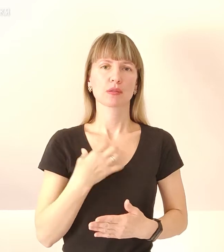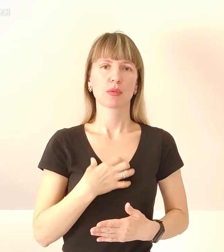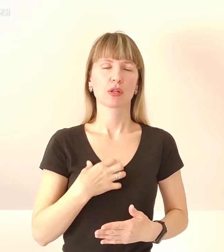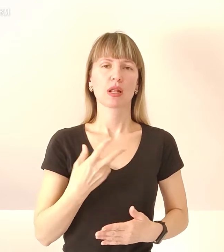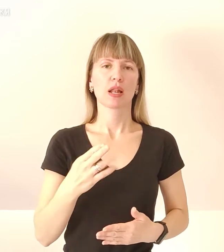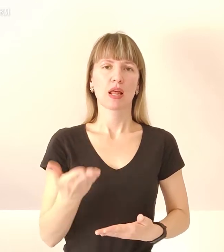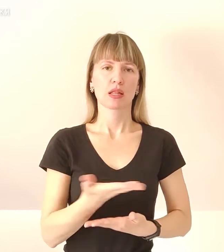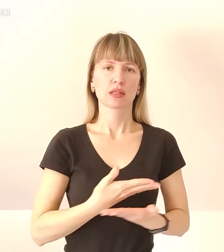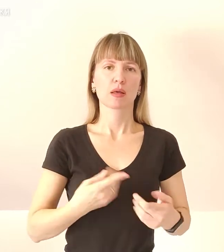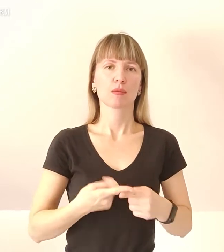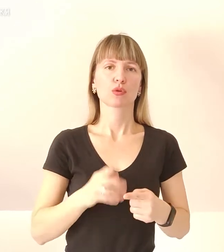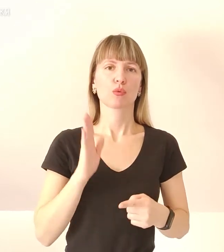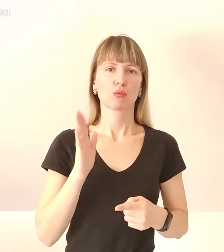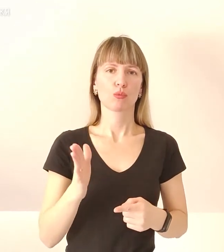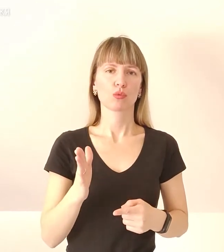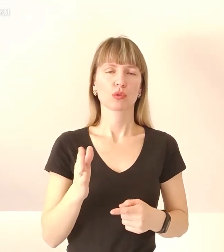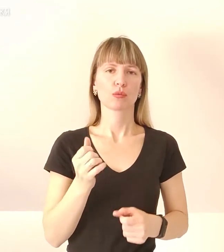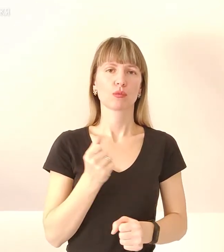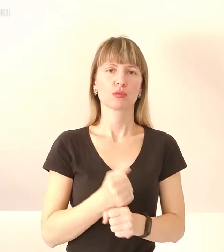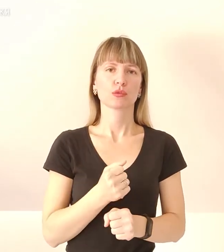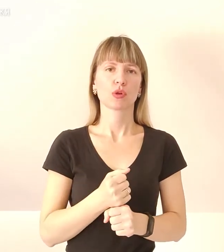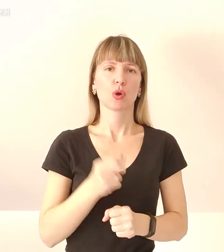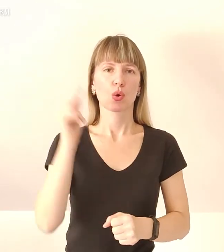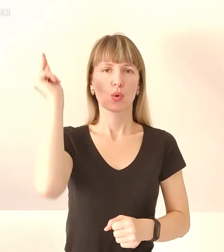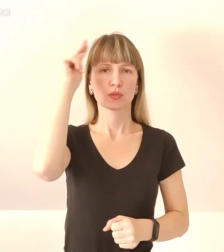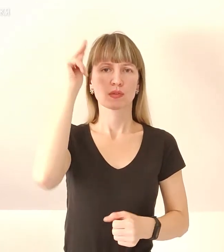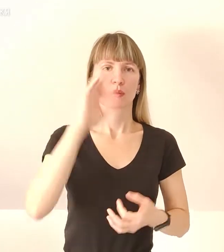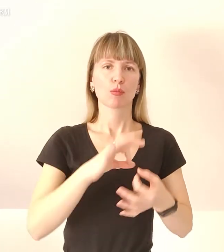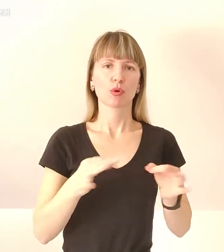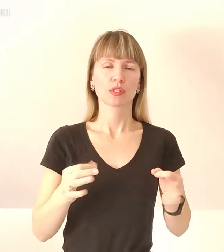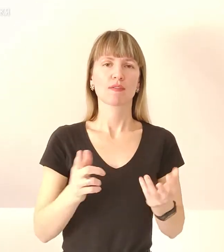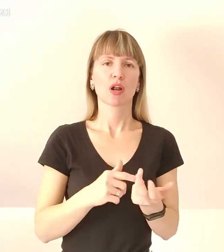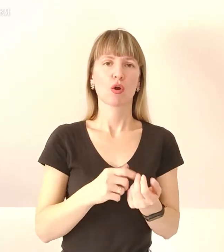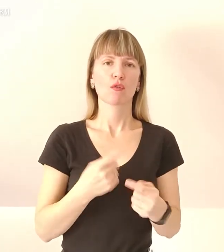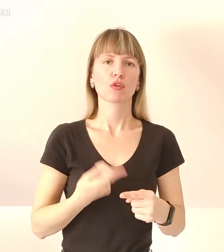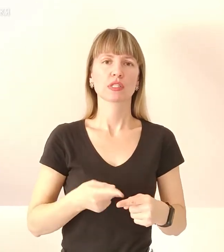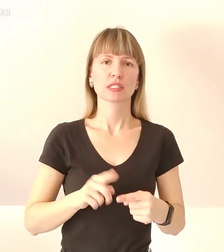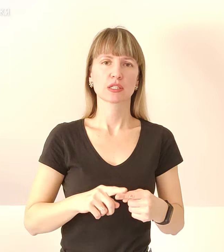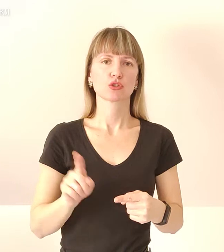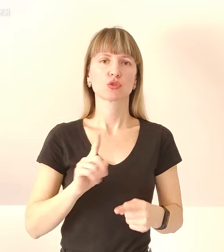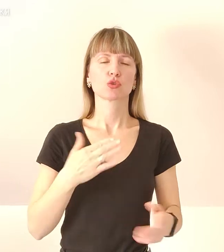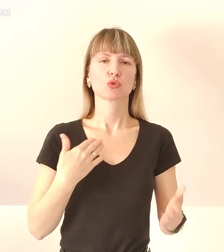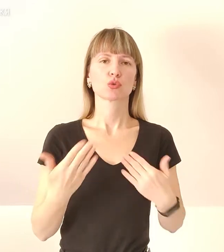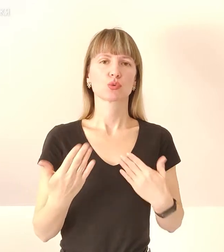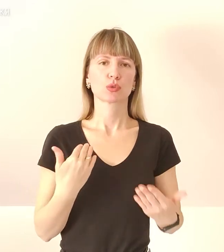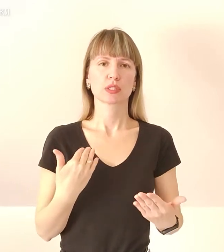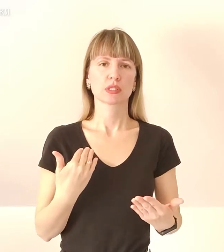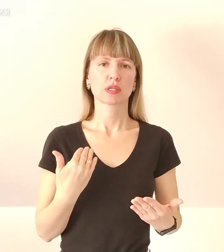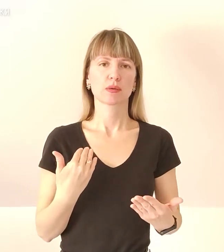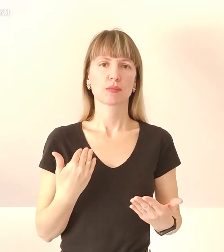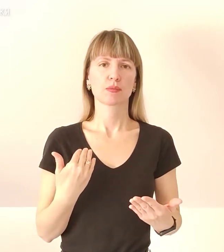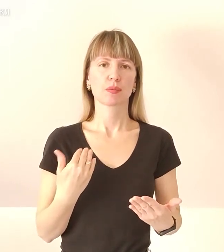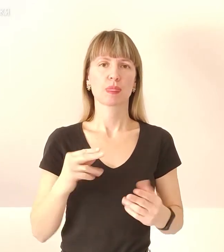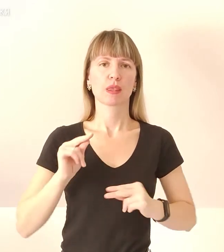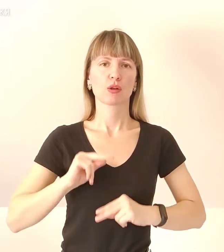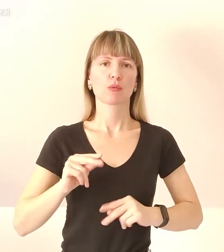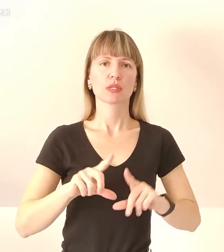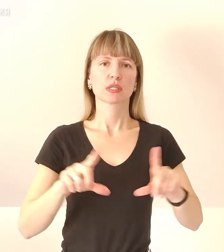для нас. Тому будемо вибудовувати освітній процес, самовраховуючи це. Що стосується роботи закладів освіти